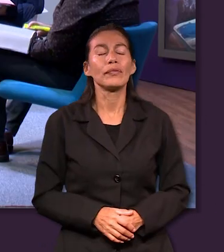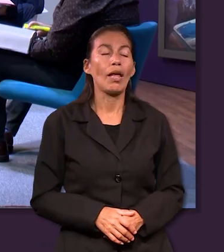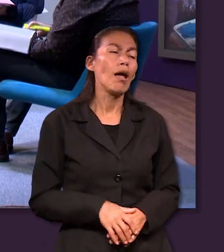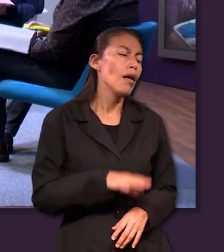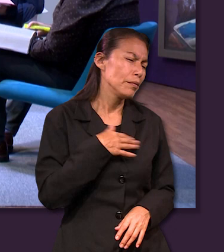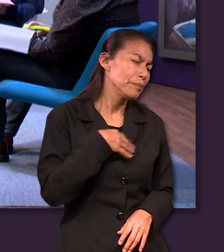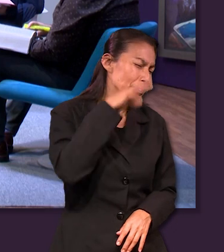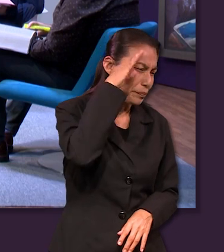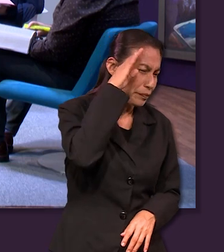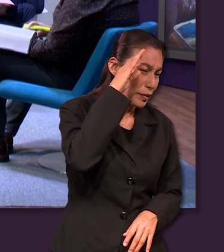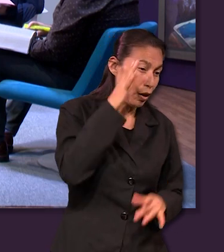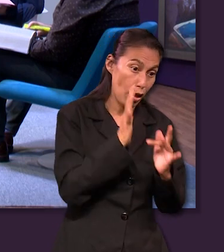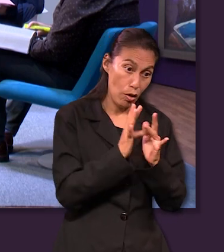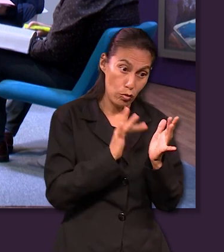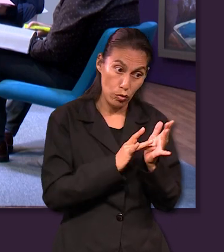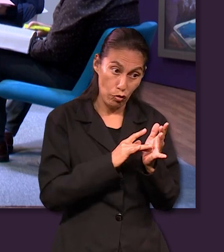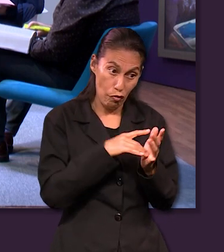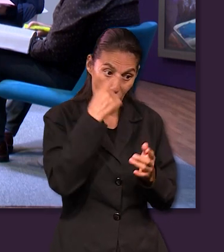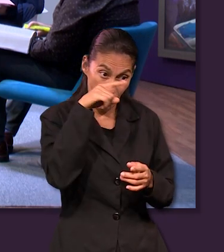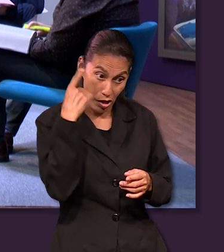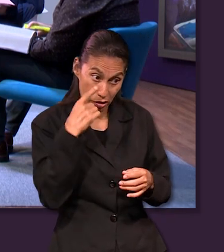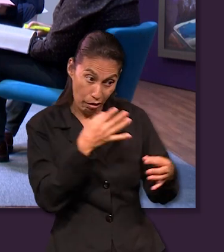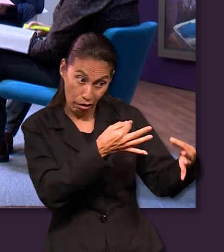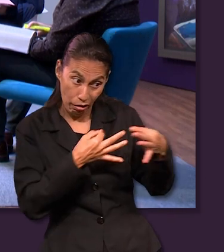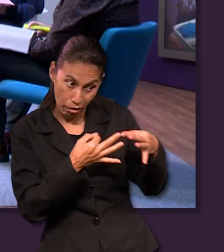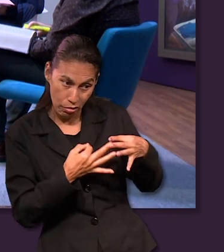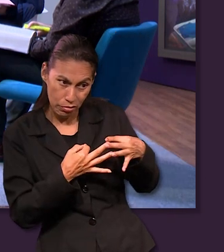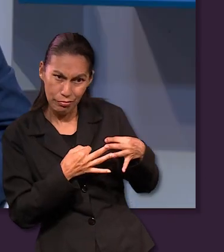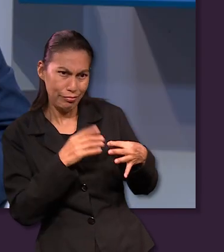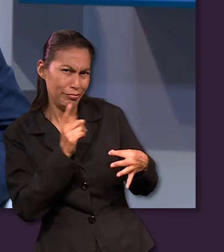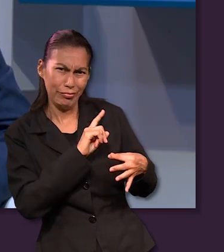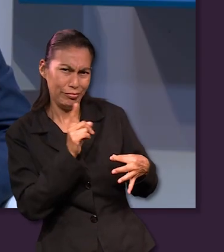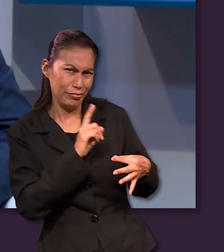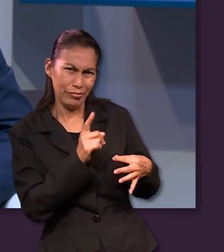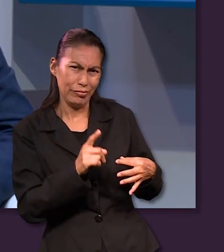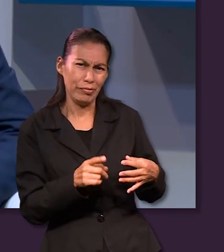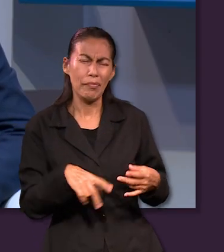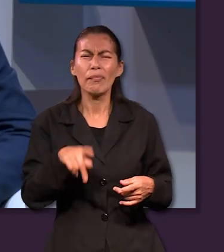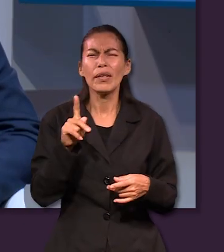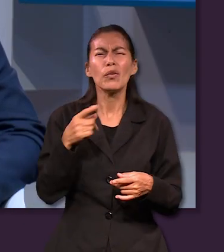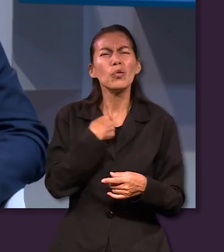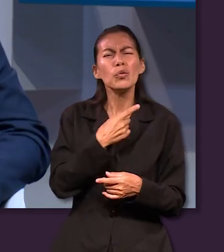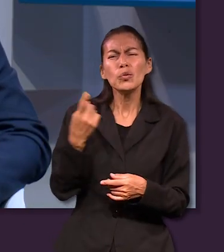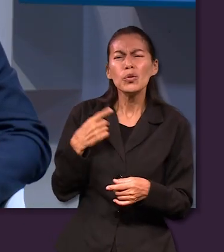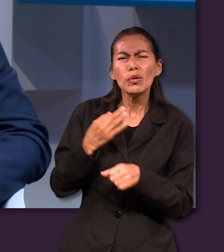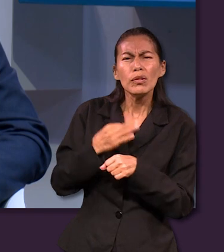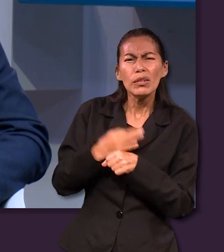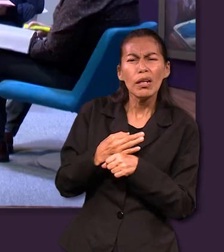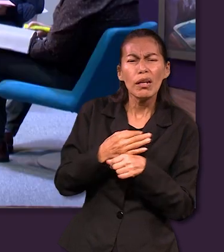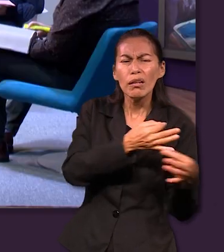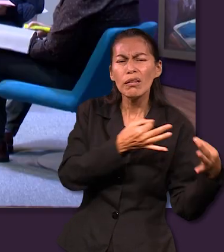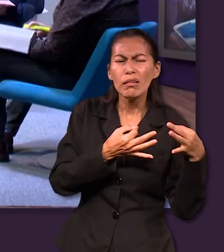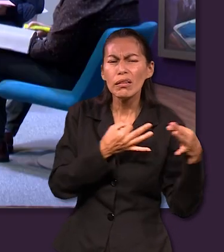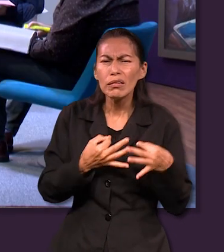ahora imagínense qué tentaciones enfrentamos nosotros ahora serán similares